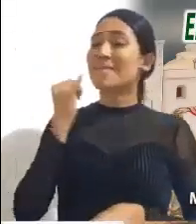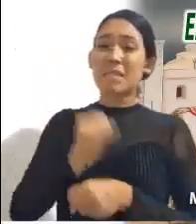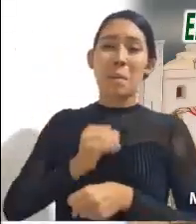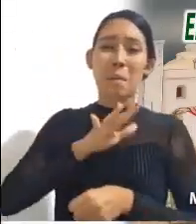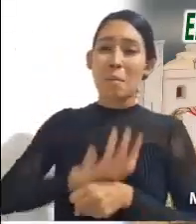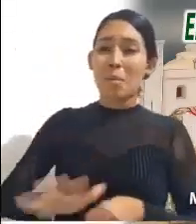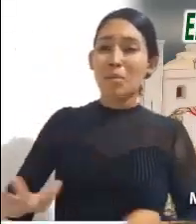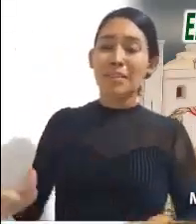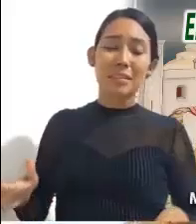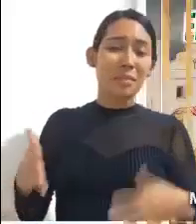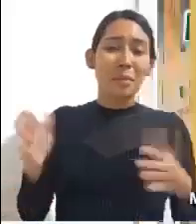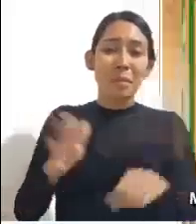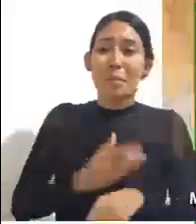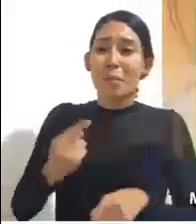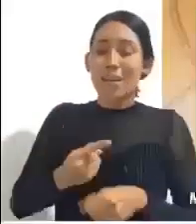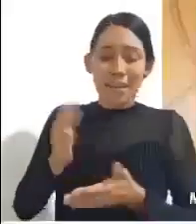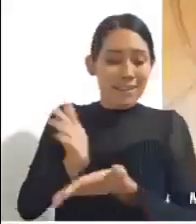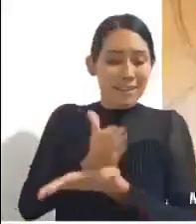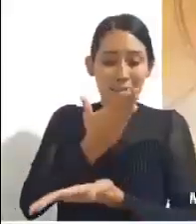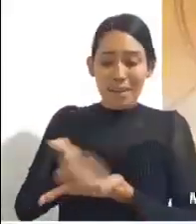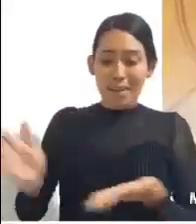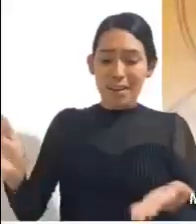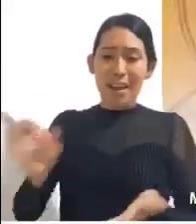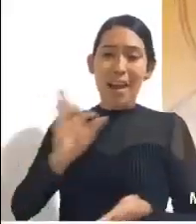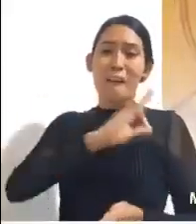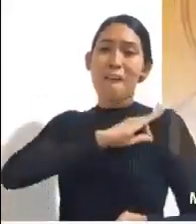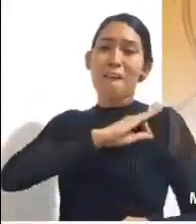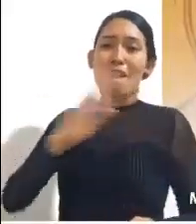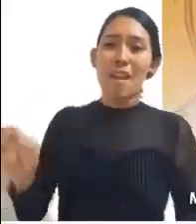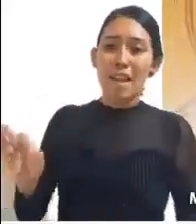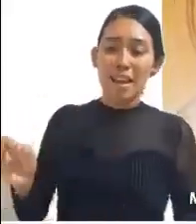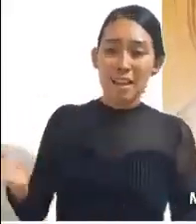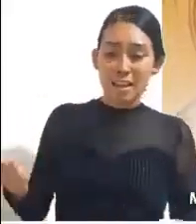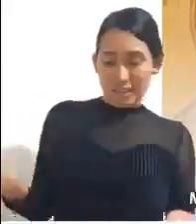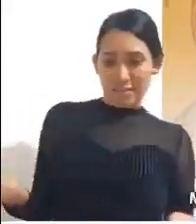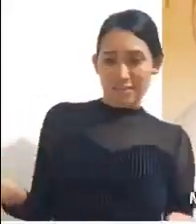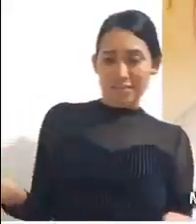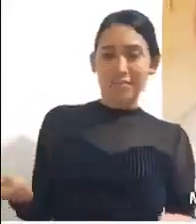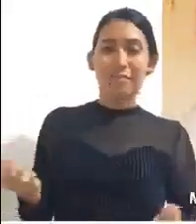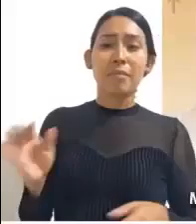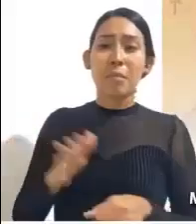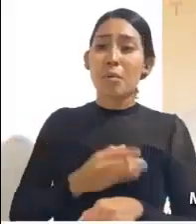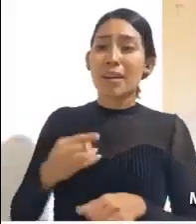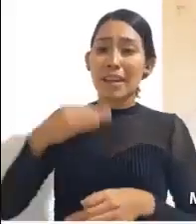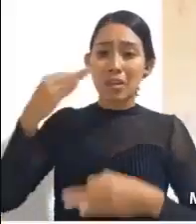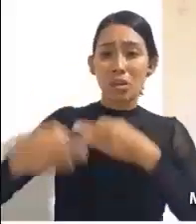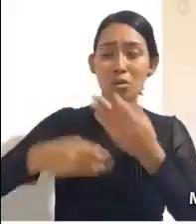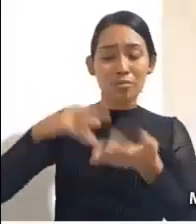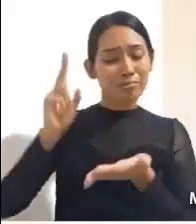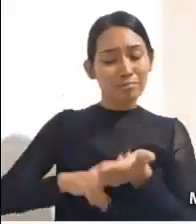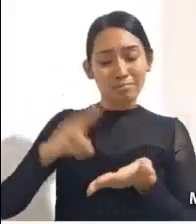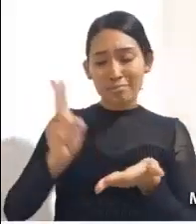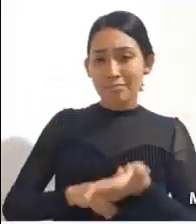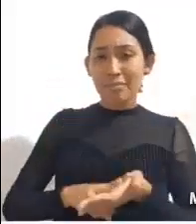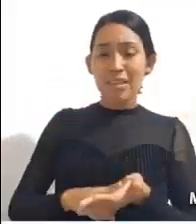es posible separar la fe de la defensa de la dignidad humana. Y sostiene que la dignidad